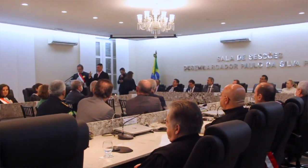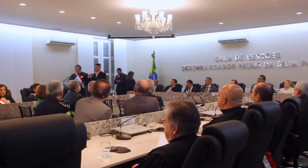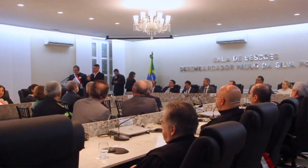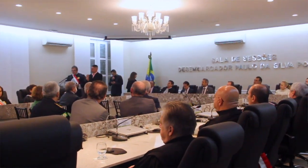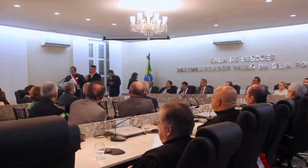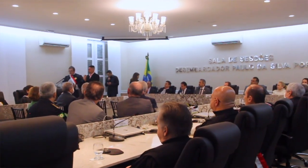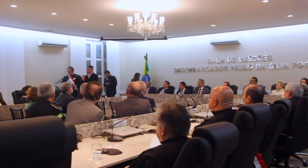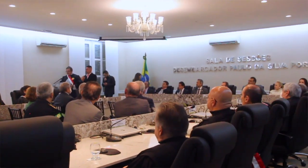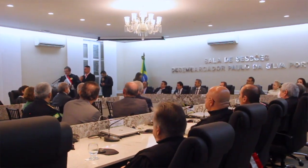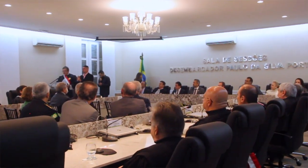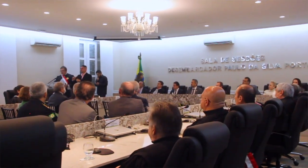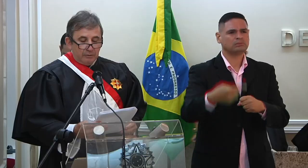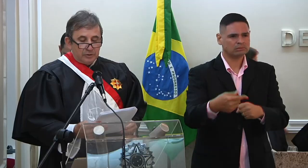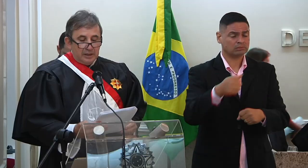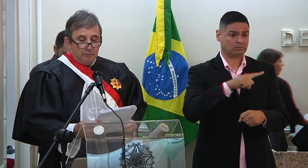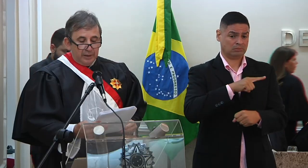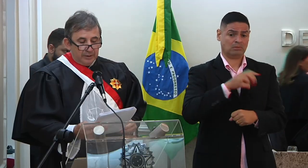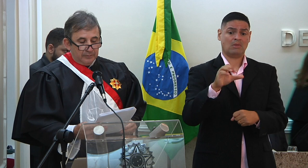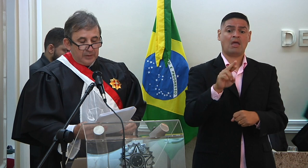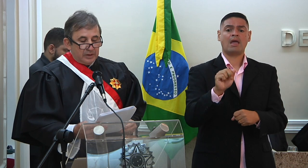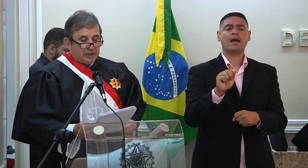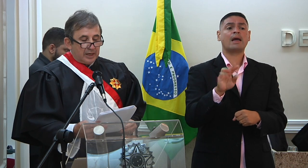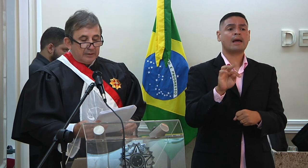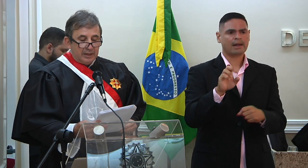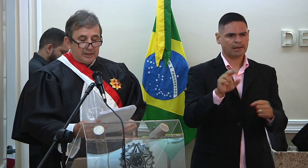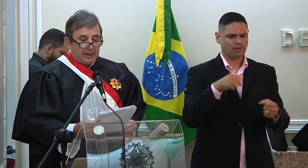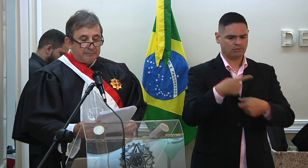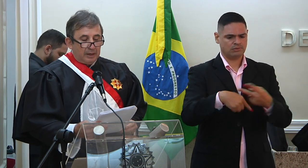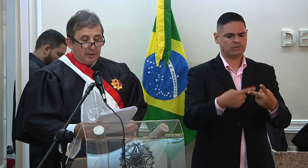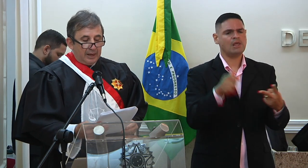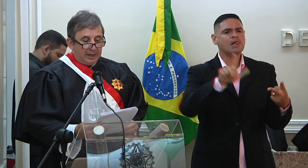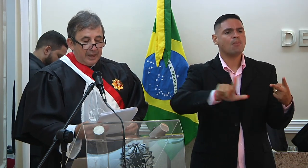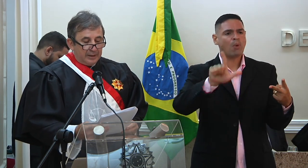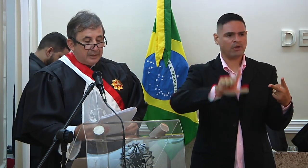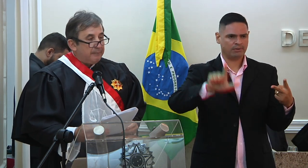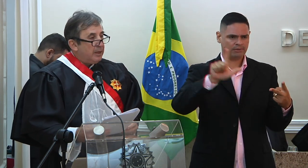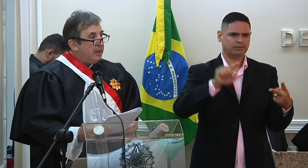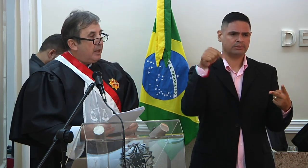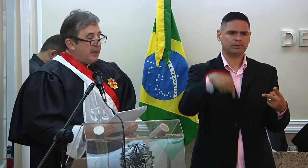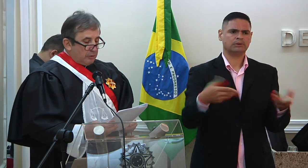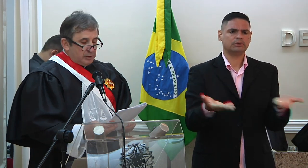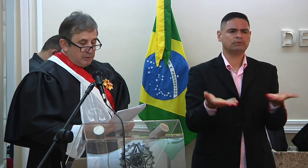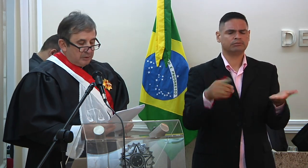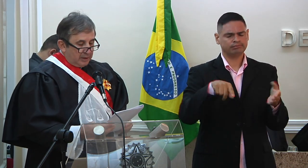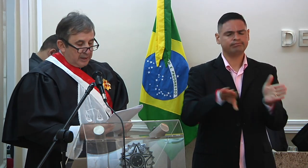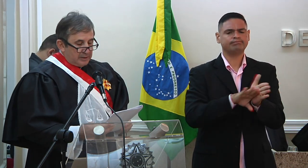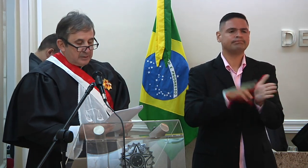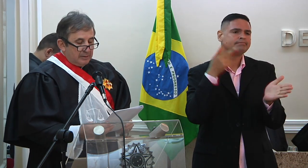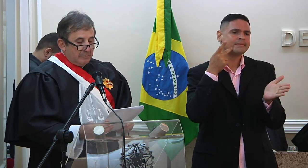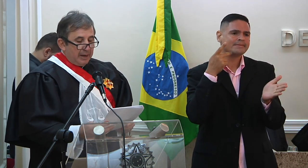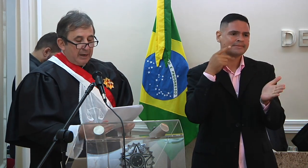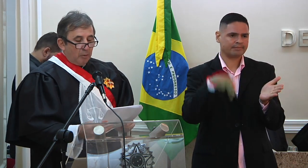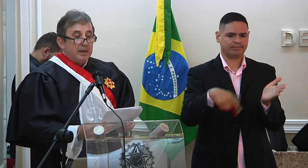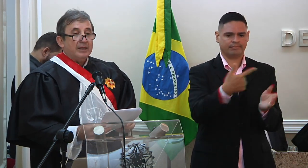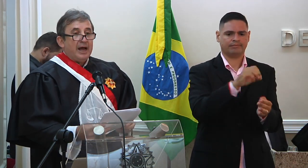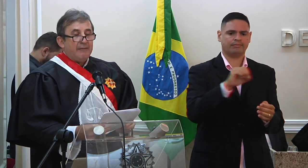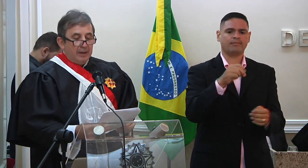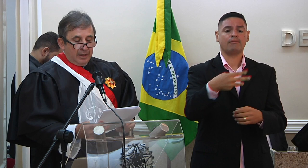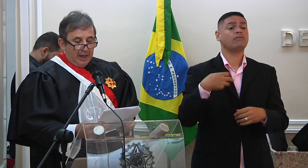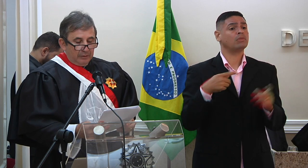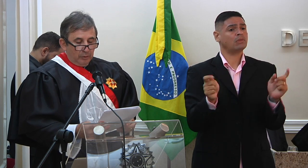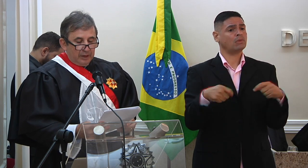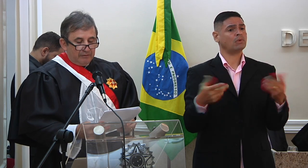Atuou, em seguida, nas Varas de Crateus e Limoeiro, chegando a esta capital alencarina, em 2003, para